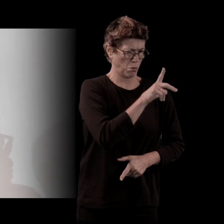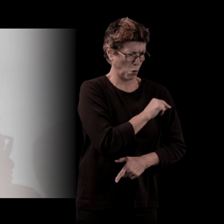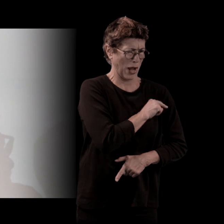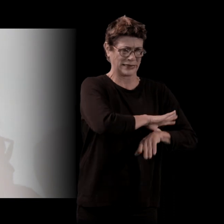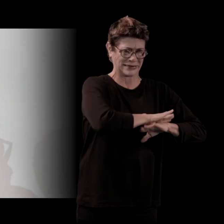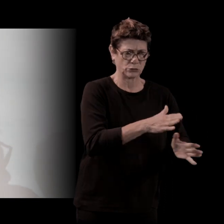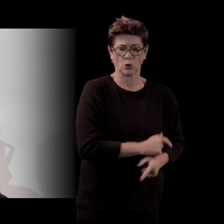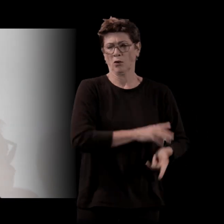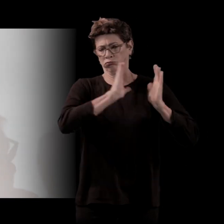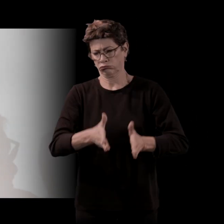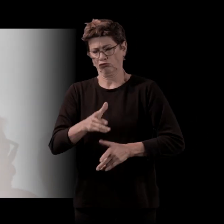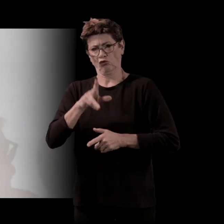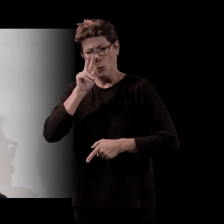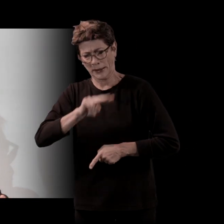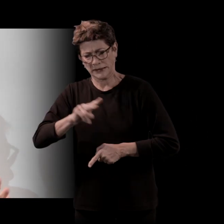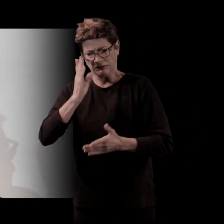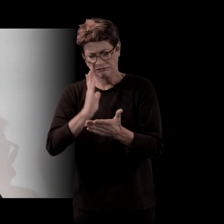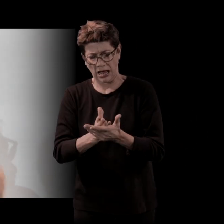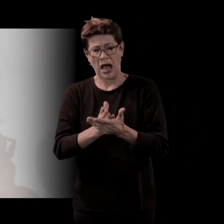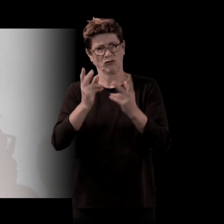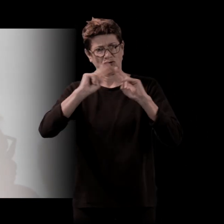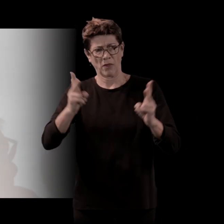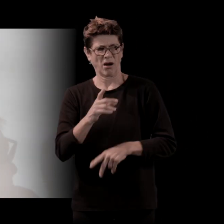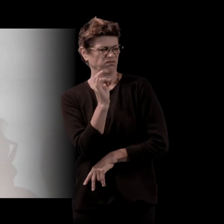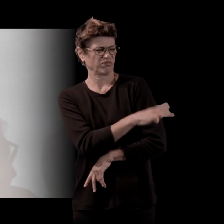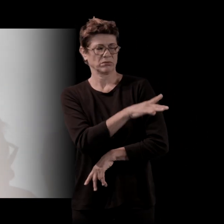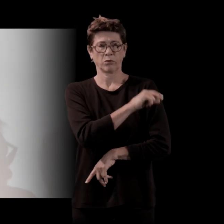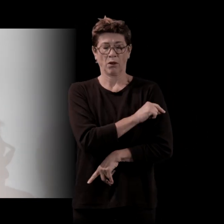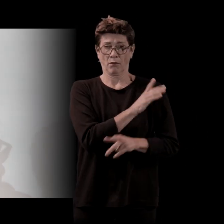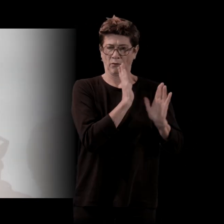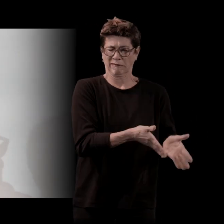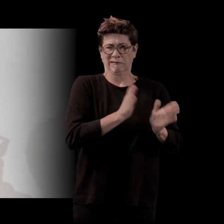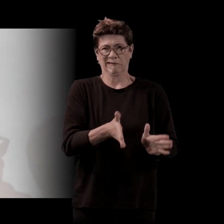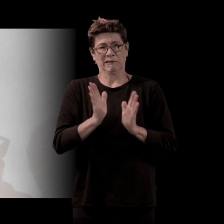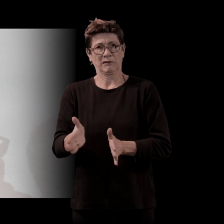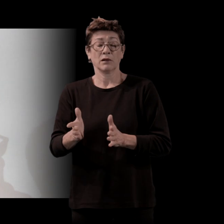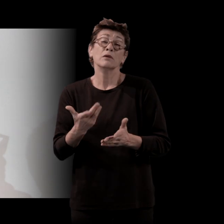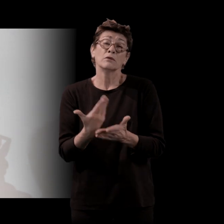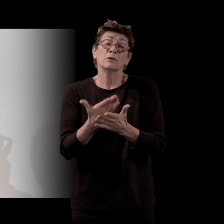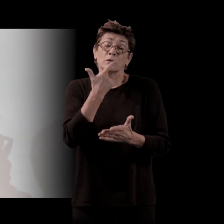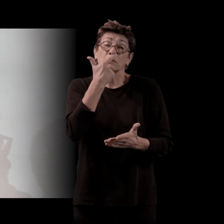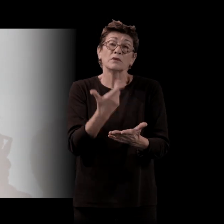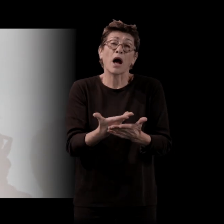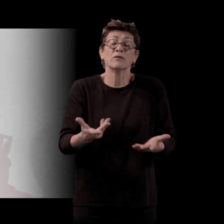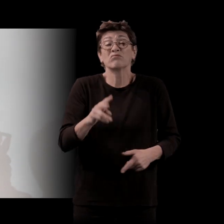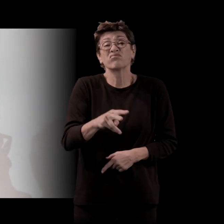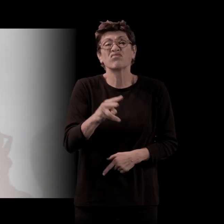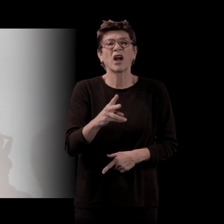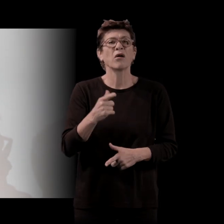veulent absolument pas lire de polar. J'ai l'impression que'est davantage dans ce sens-là que ça se passe et avec des préjugés par rapport au style et à